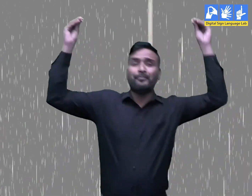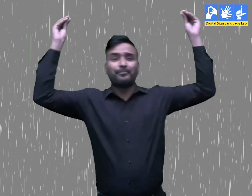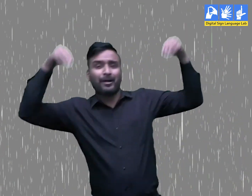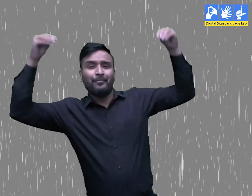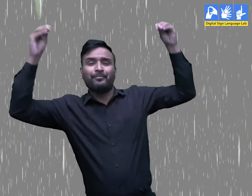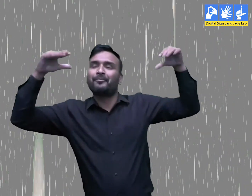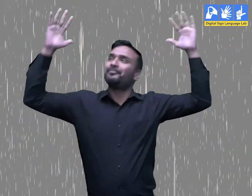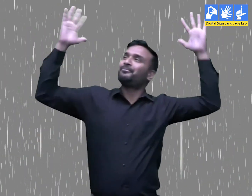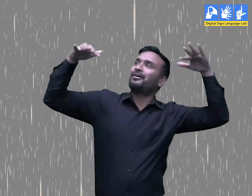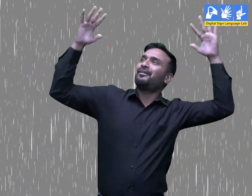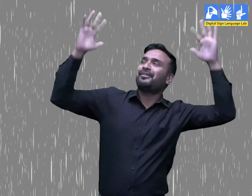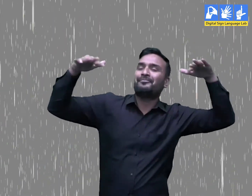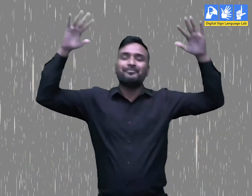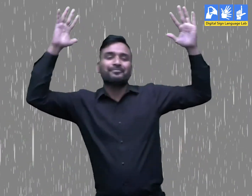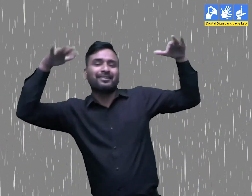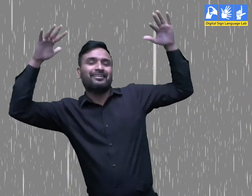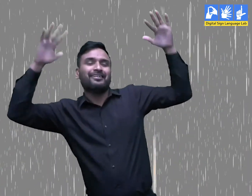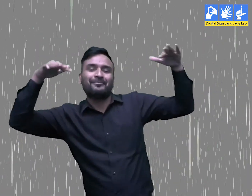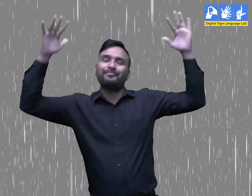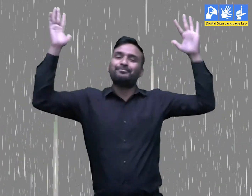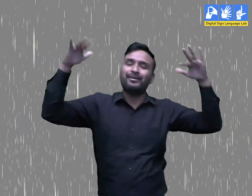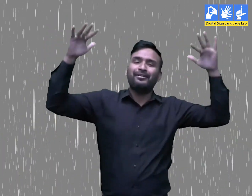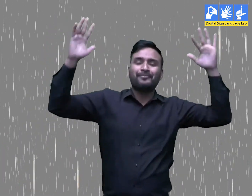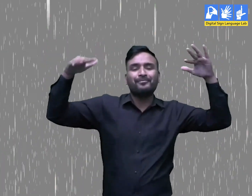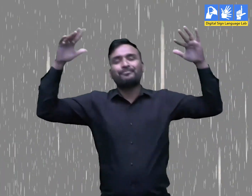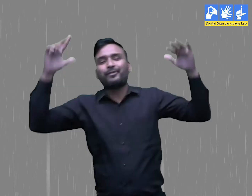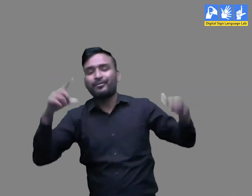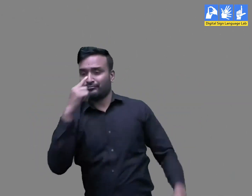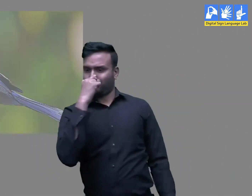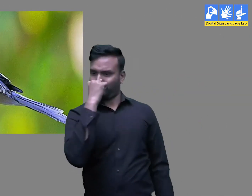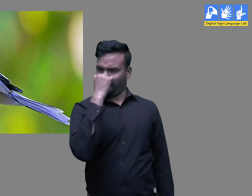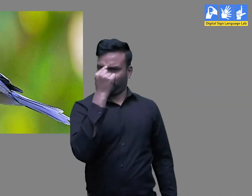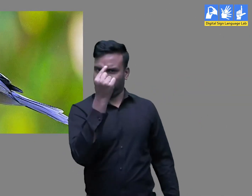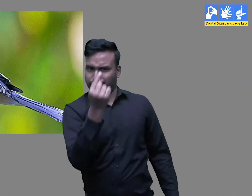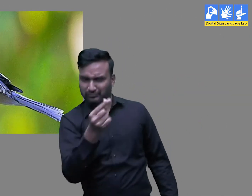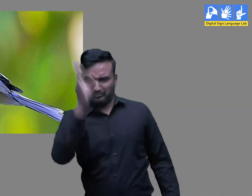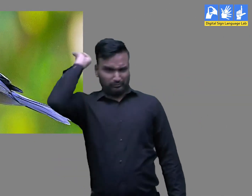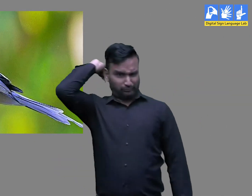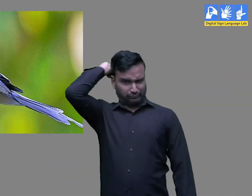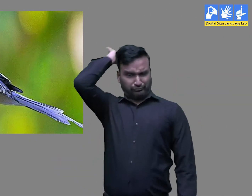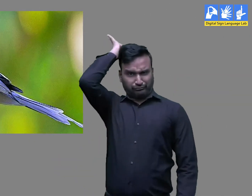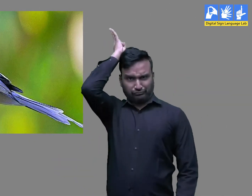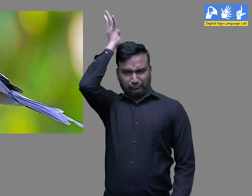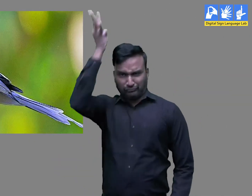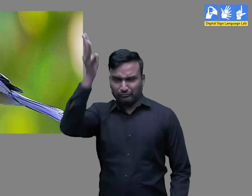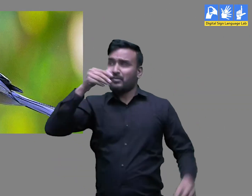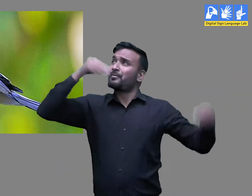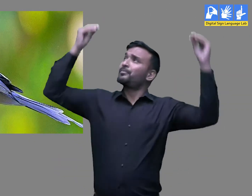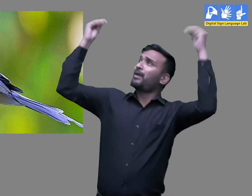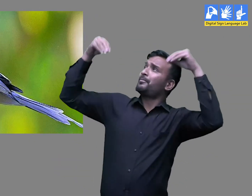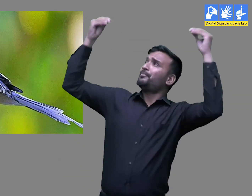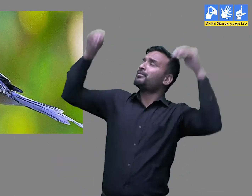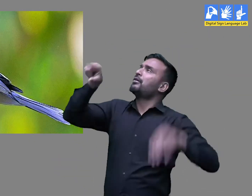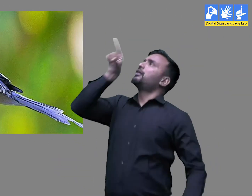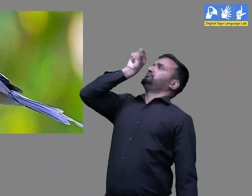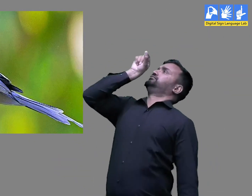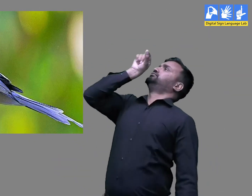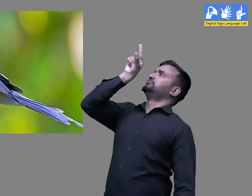पढ़ने लगी पुहार रिमजिम सावन आया चातक करे